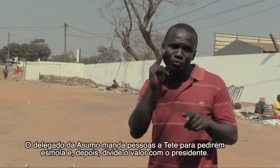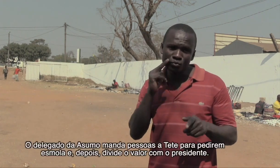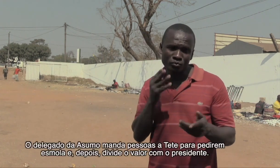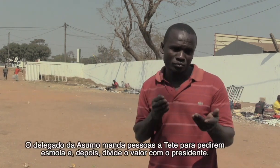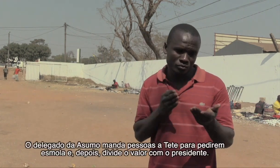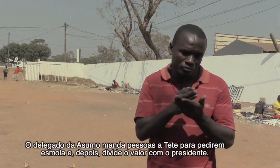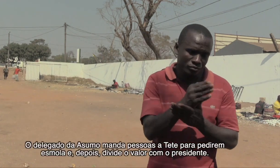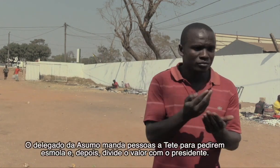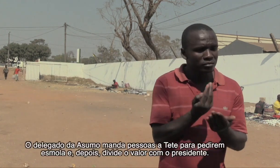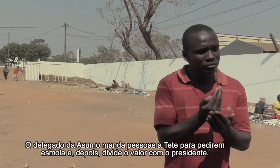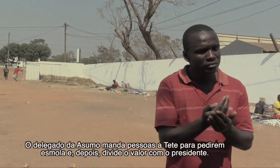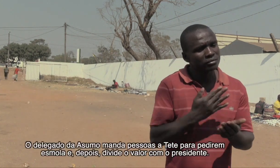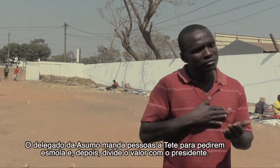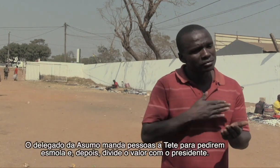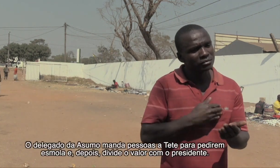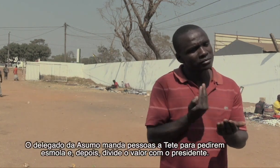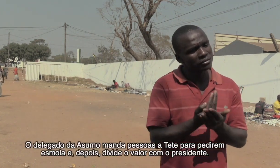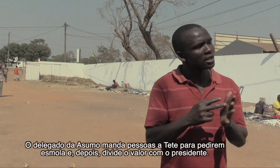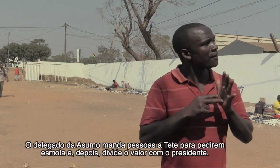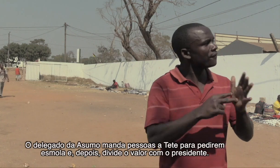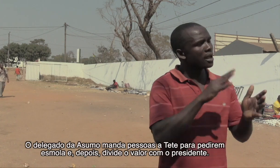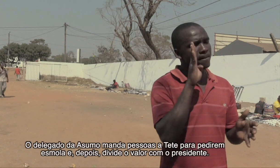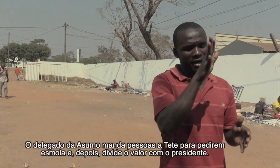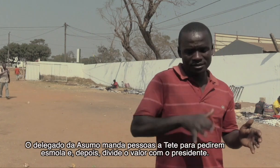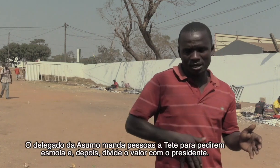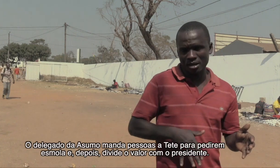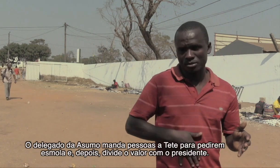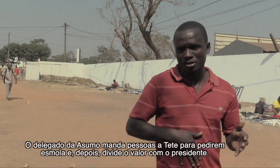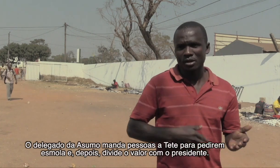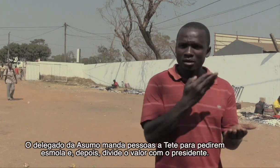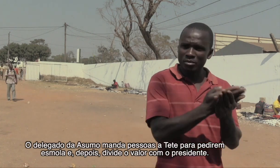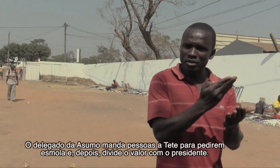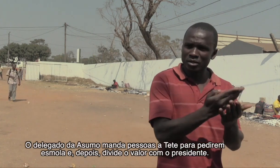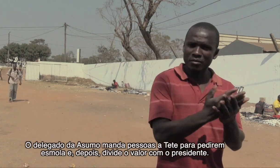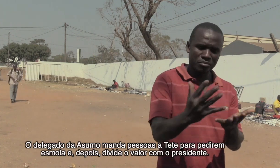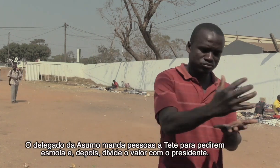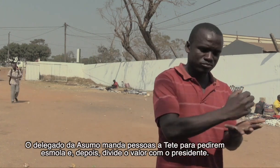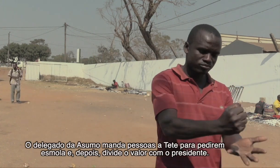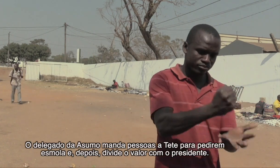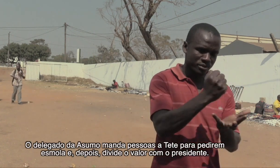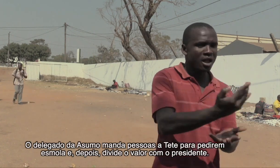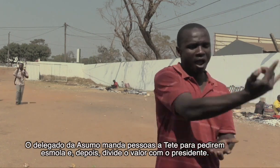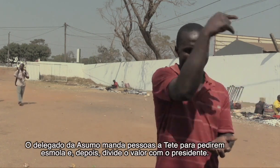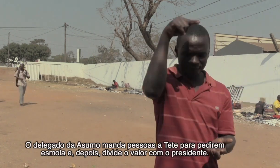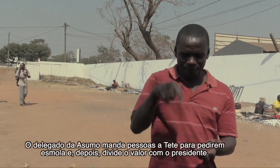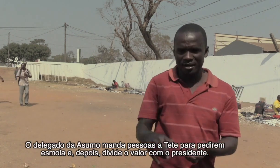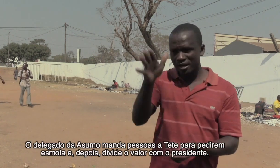O delegado da Associação dos Surdos em algum momento quis mandar as pessoas para a TETE para fazer